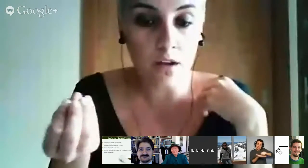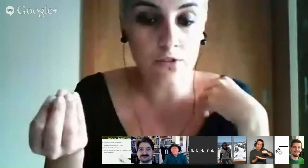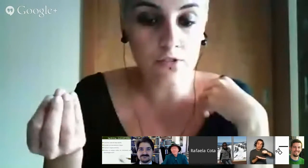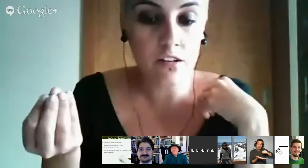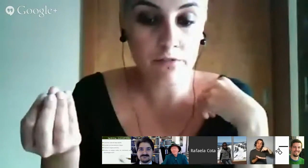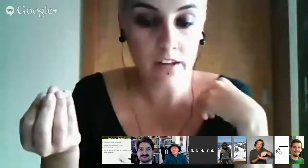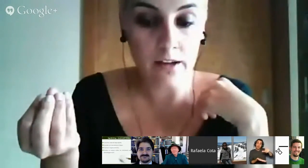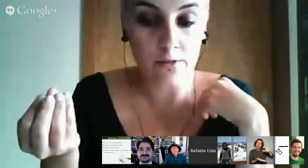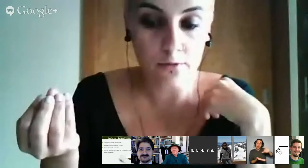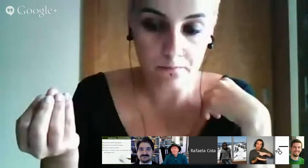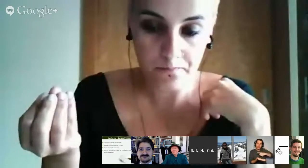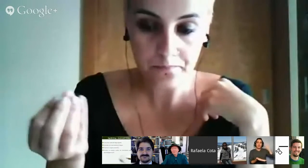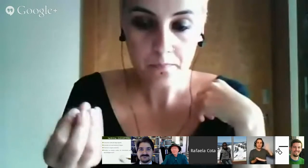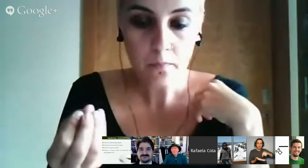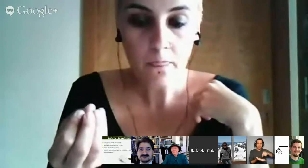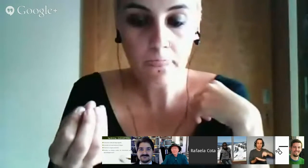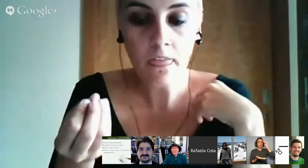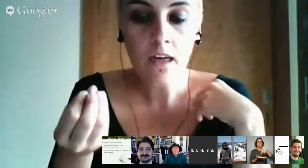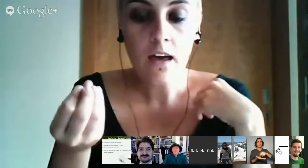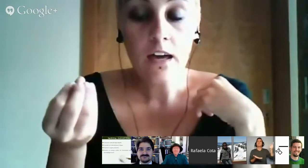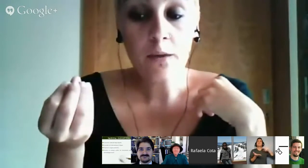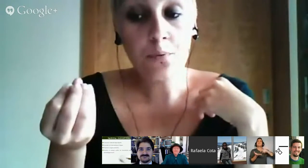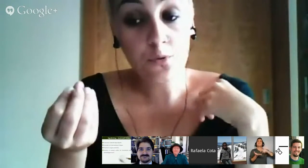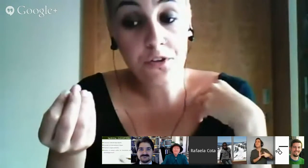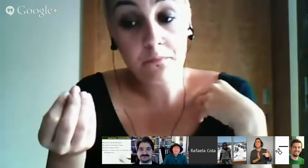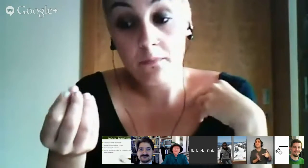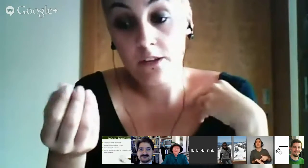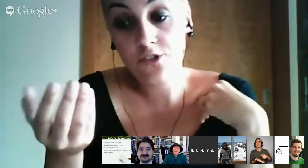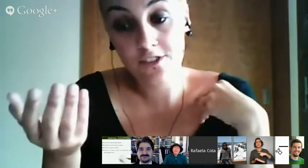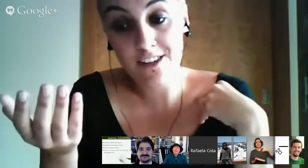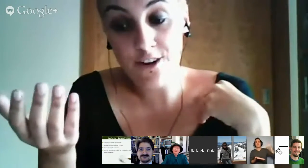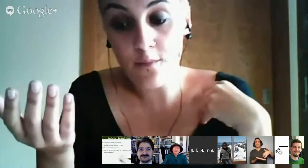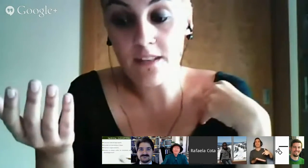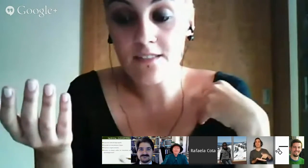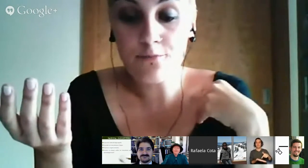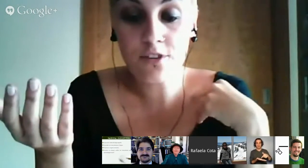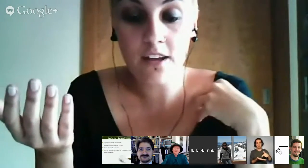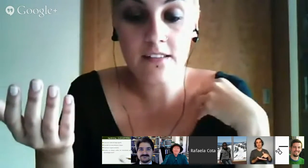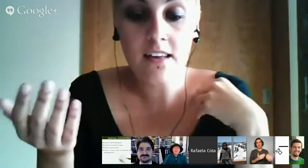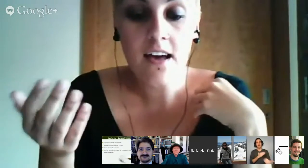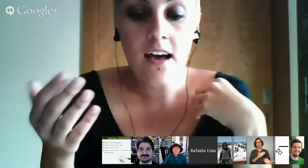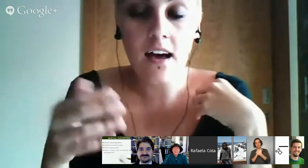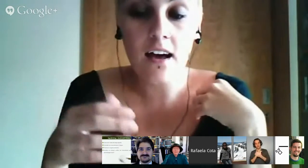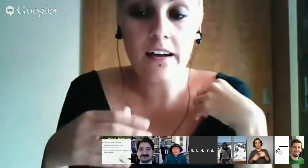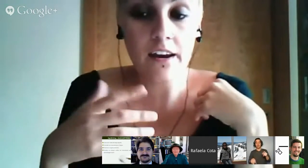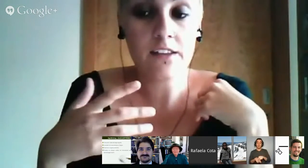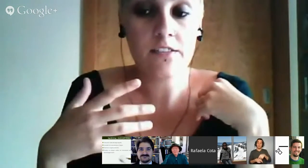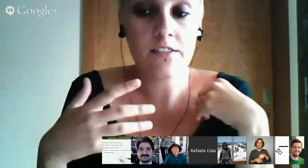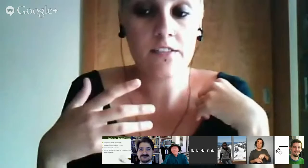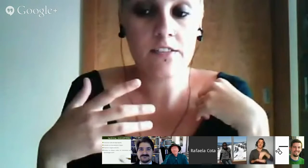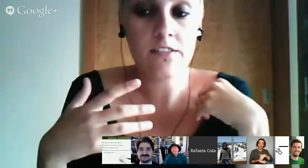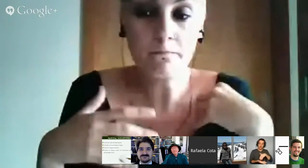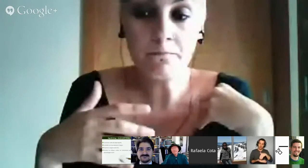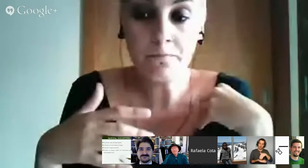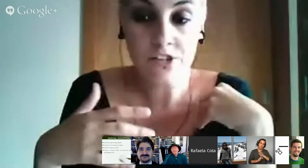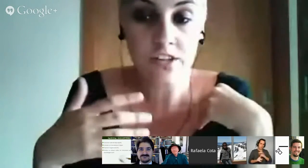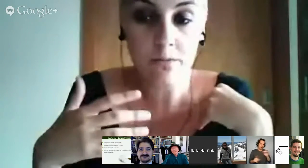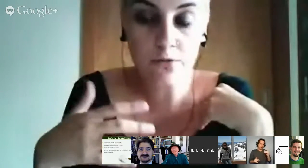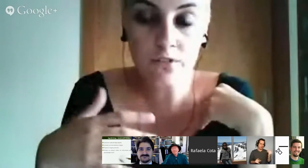qual o seu significado. E por último, mas não menos importante, querer trabalhar este tema do